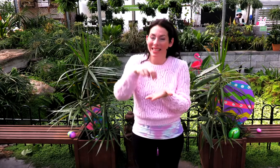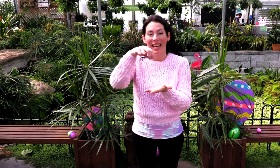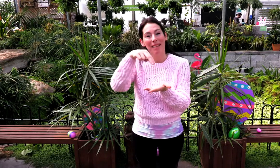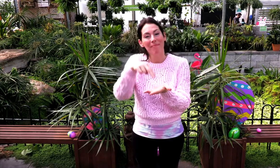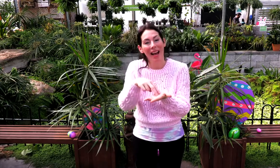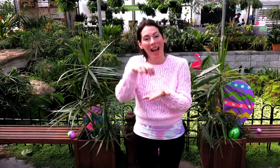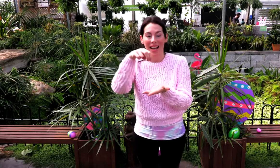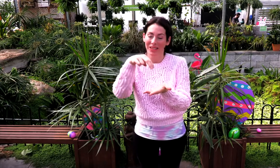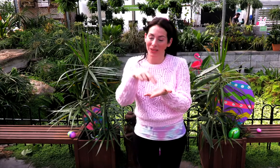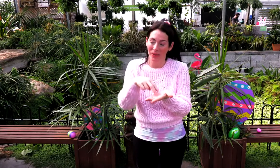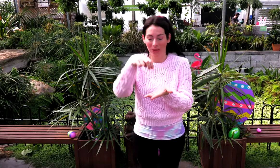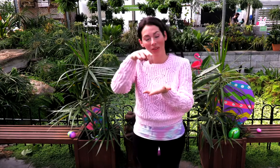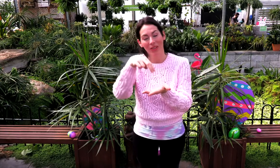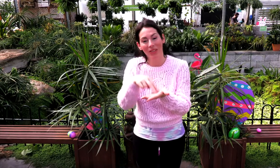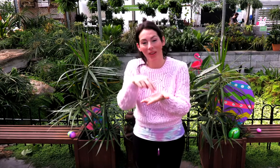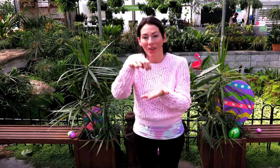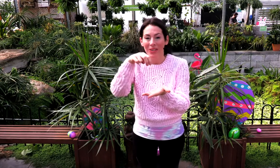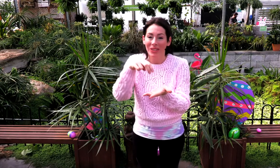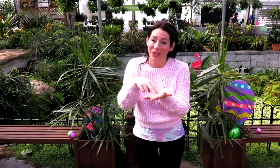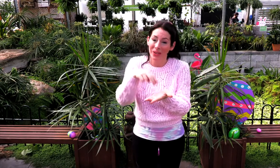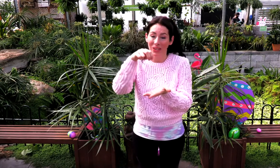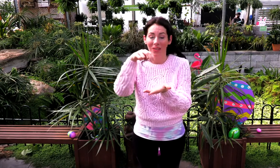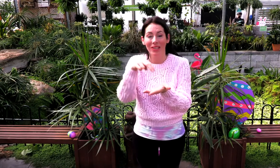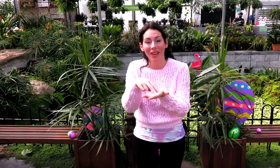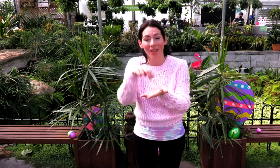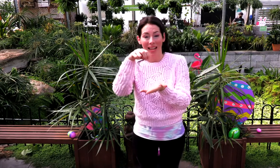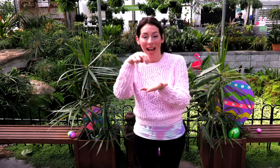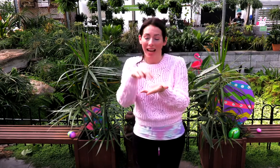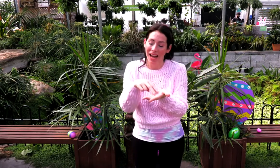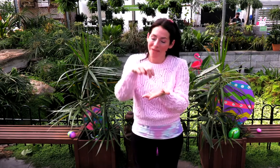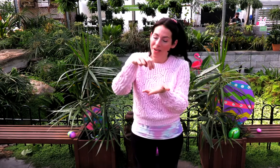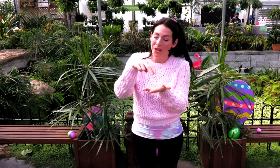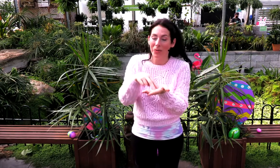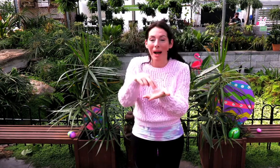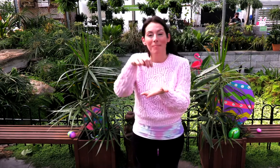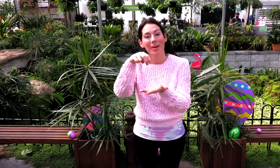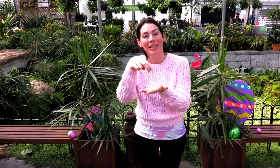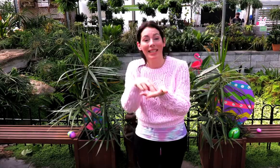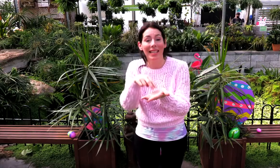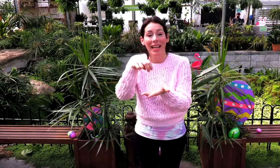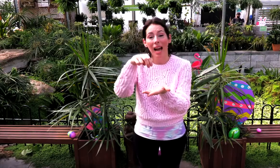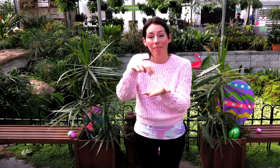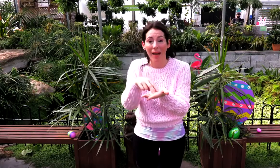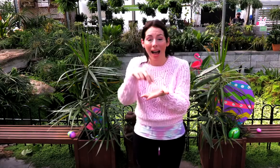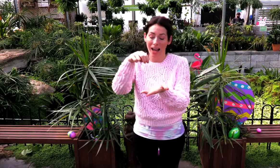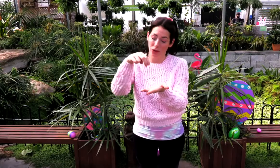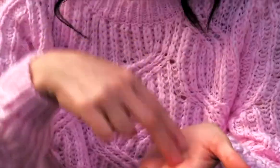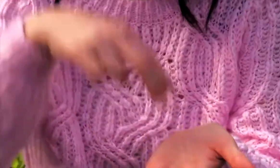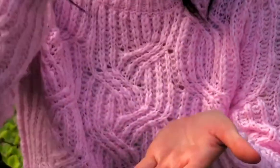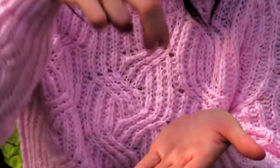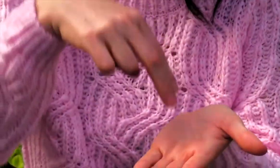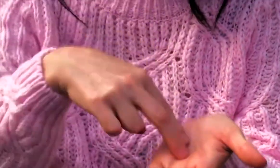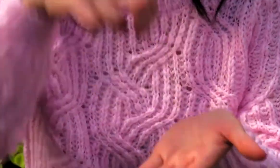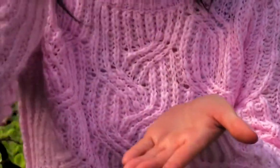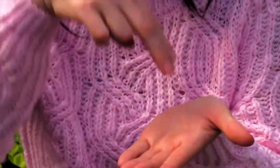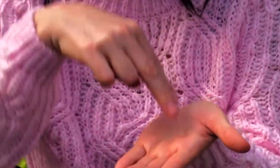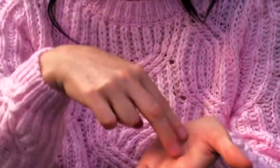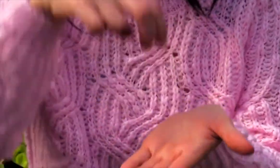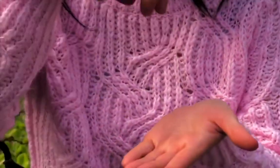lapin, saute, saute, saute, saute, saute! Réveille-toi petit lapin, saute, saute, saute,